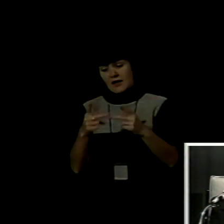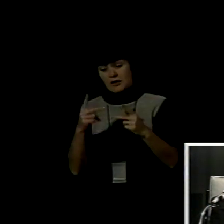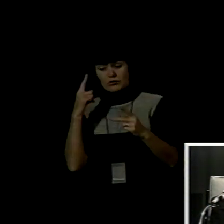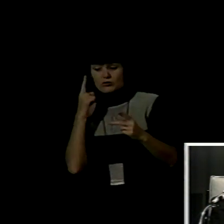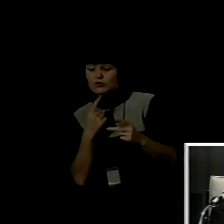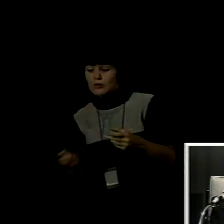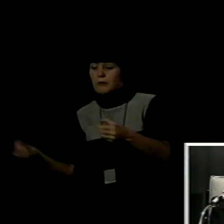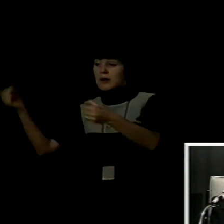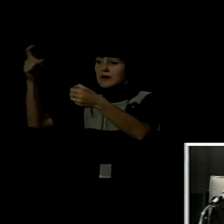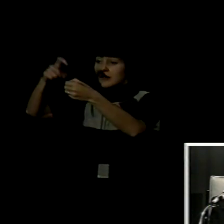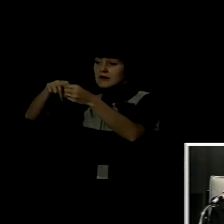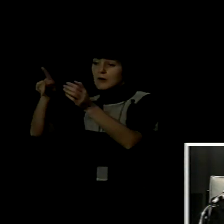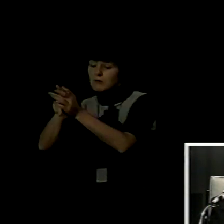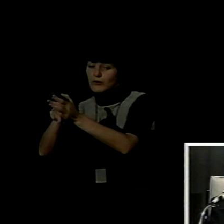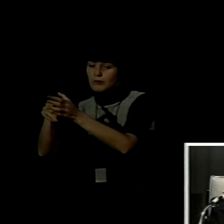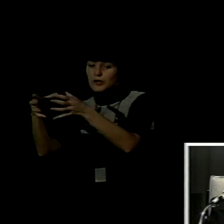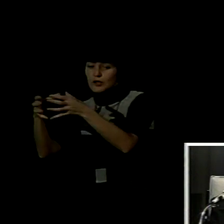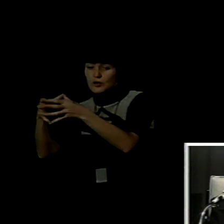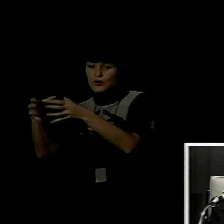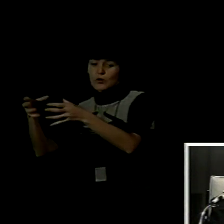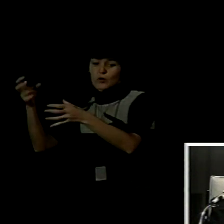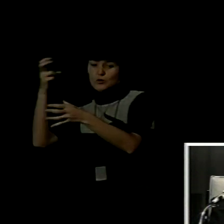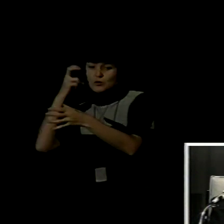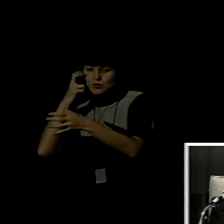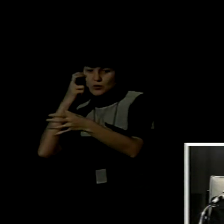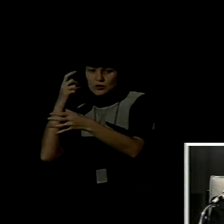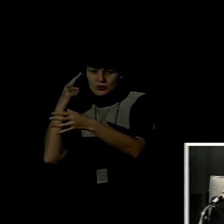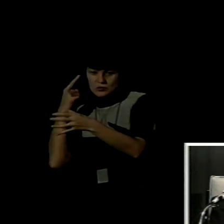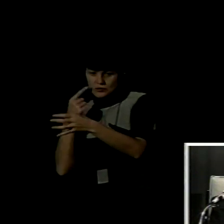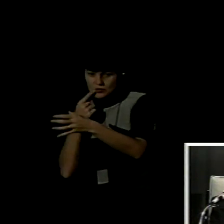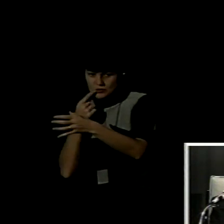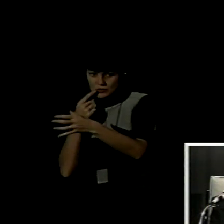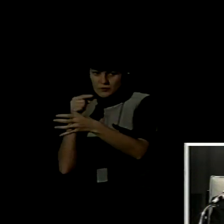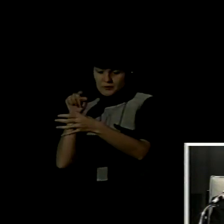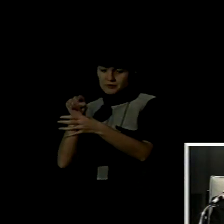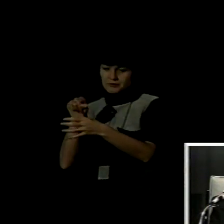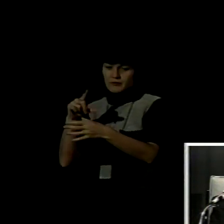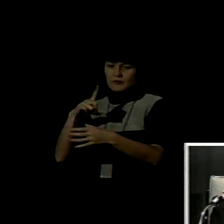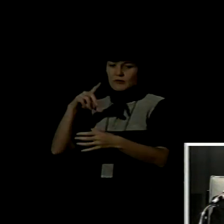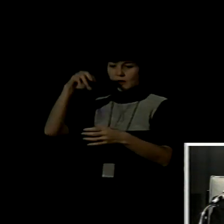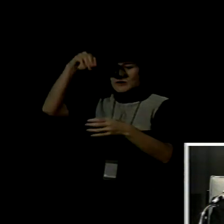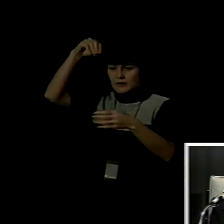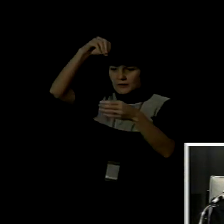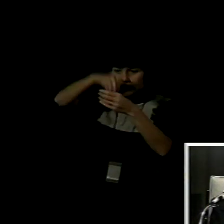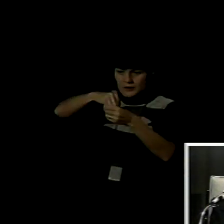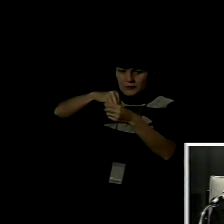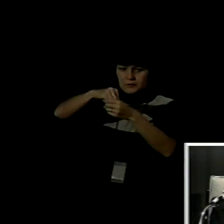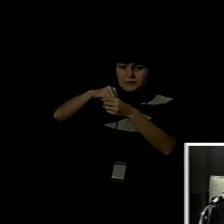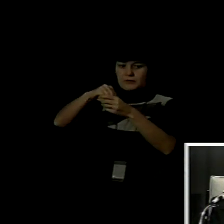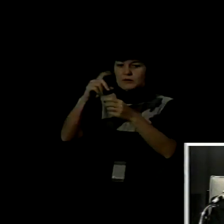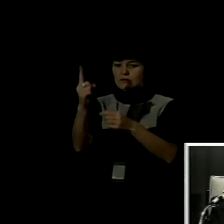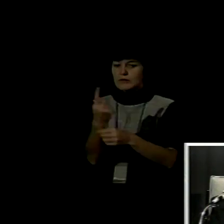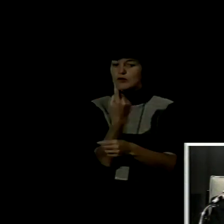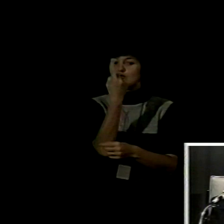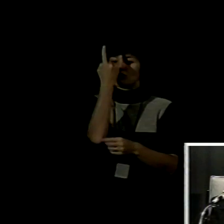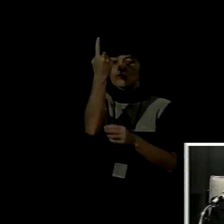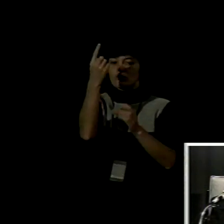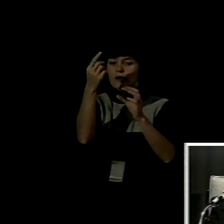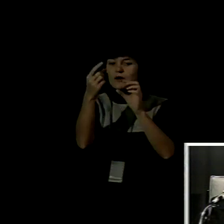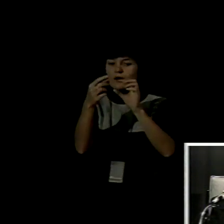al interior de las unidades educativas y permitiendo así entonces la necesaria transformación